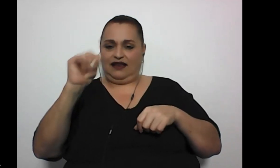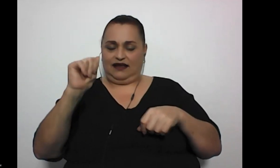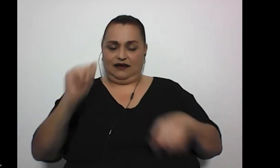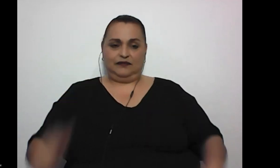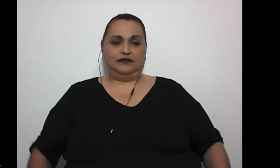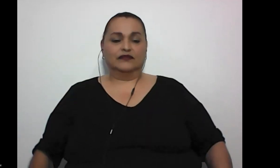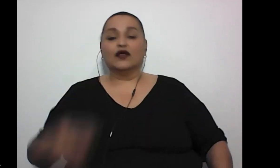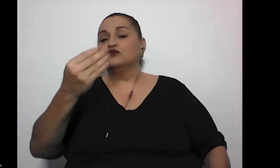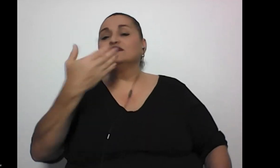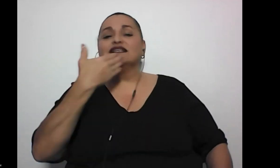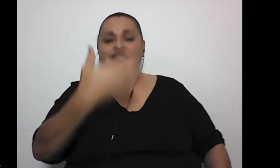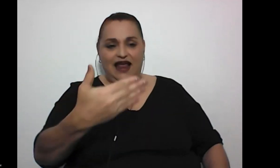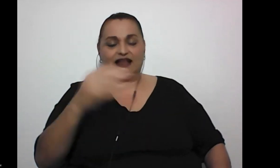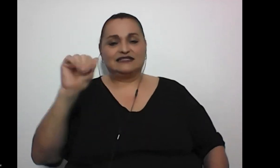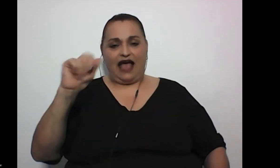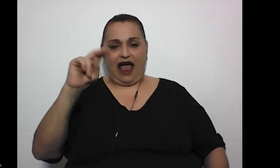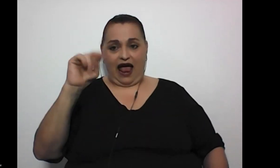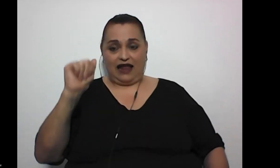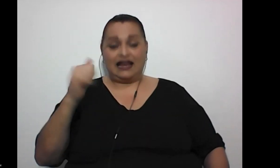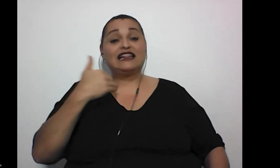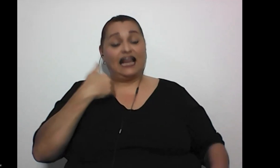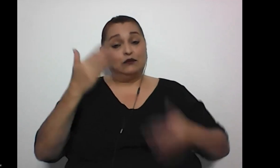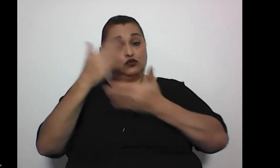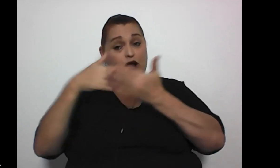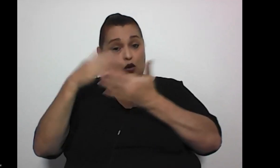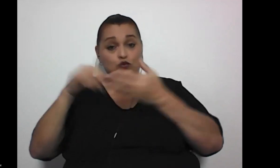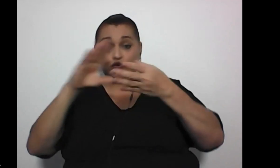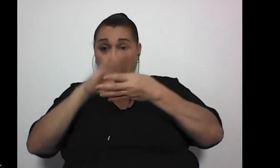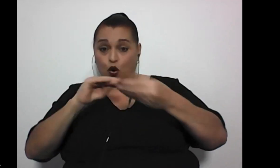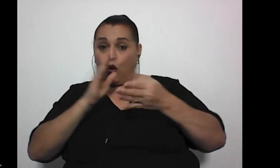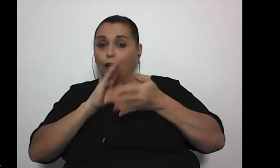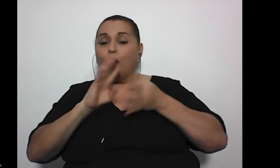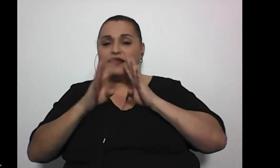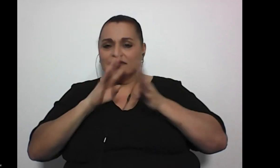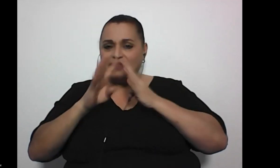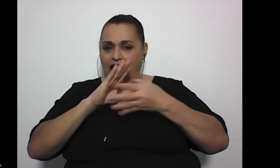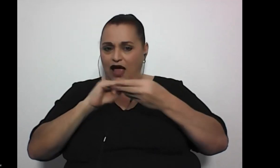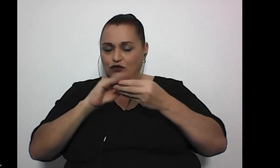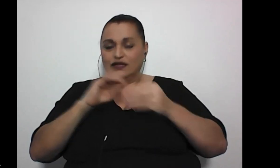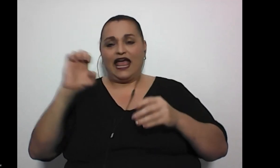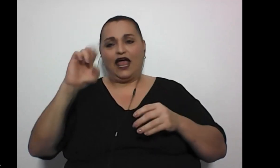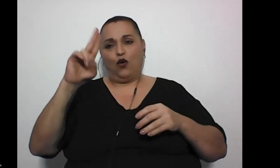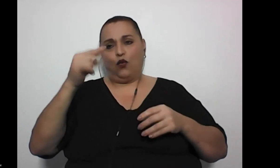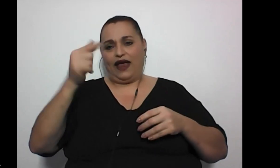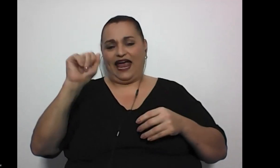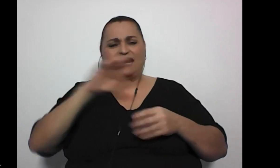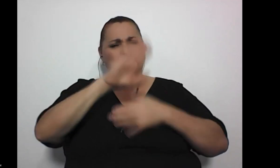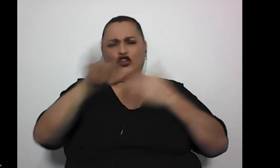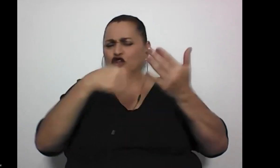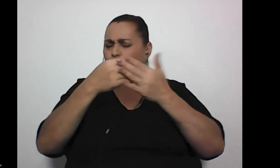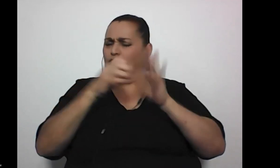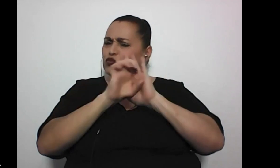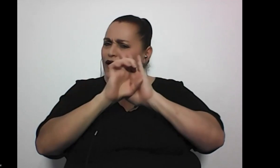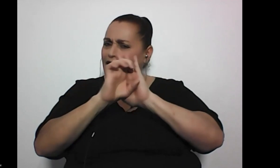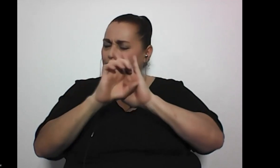muchas gracias Ana tenemos algunos comentarios en el chat bueno Eugenia Rodríguez nos dice todas son un verdadero ejemplo